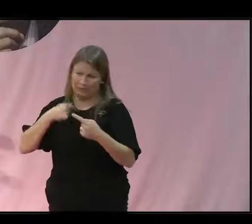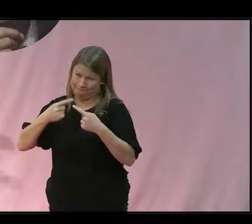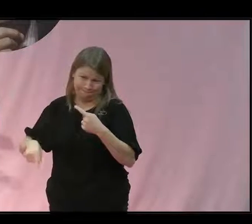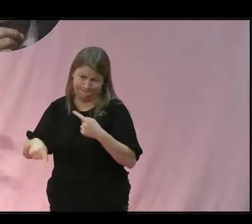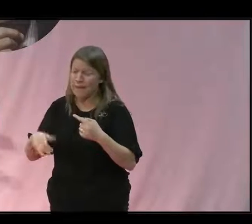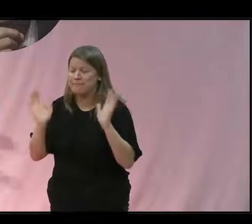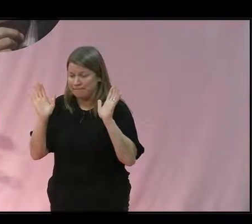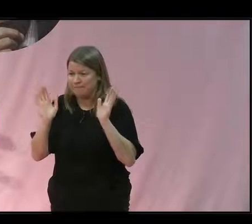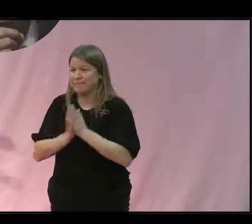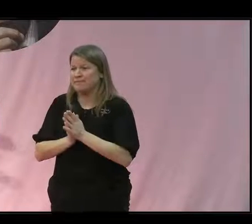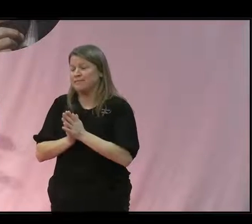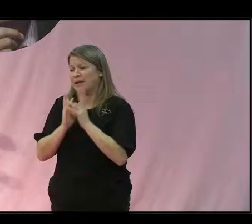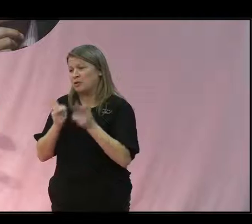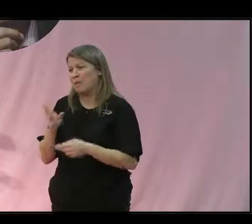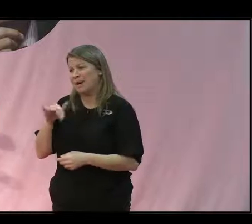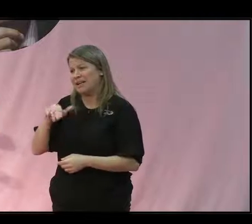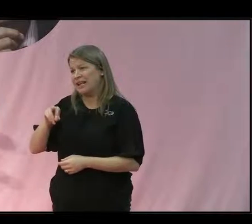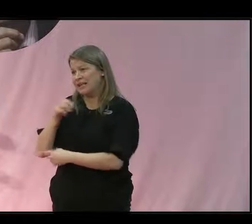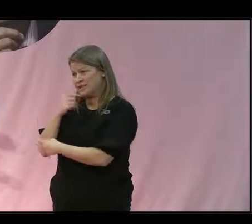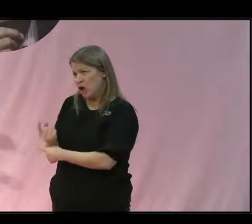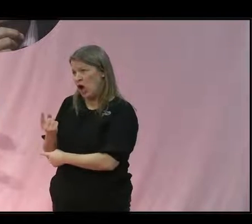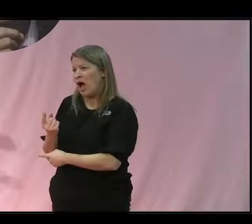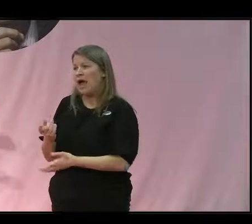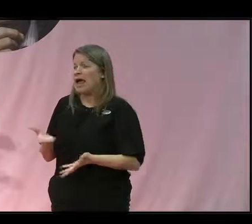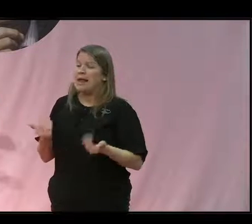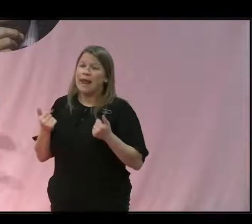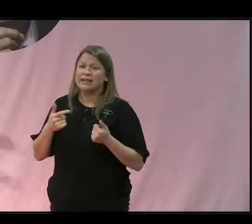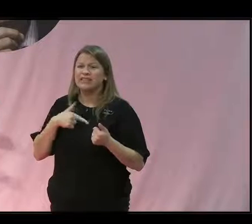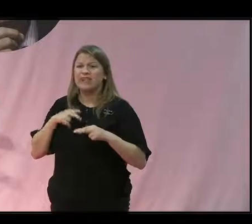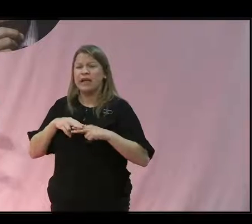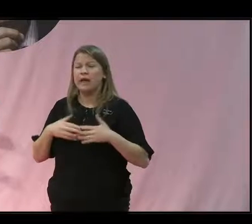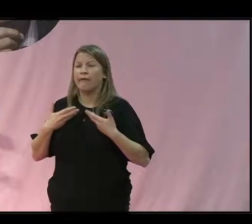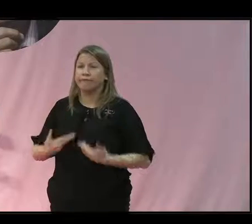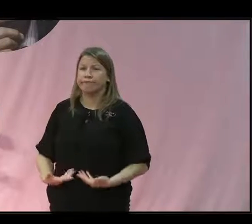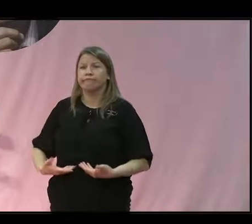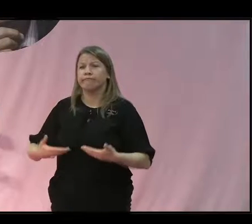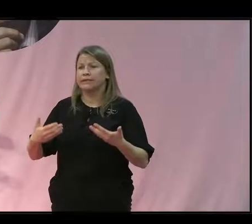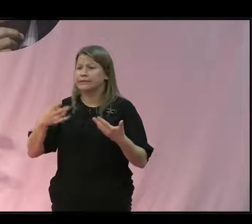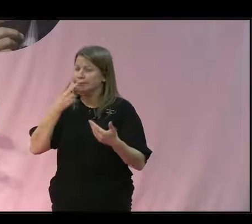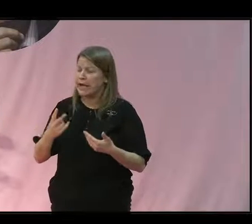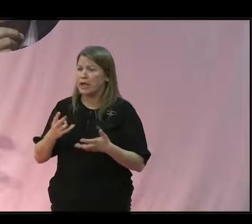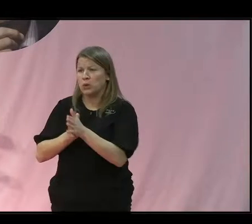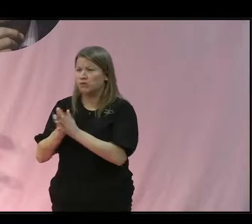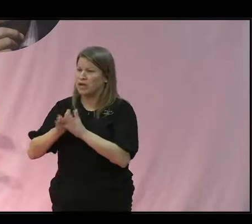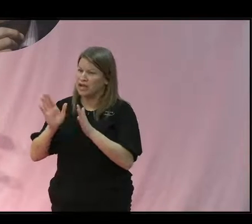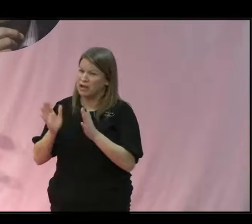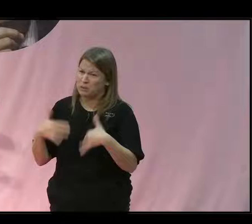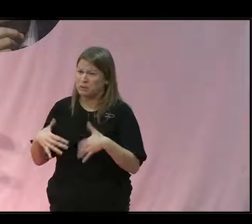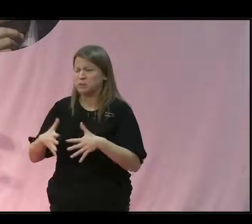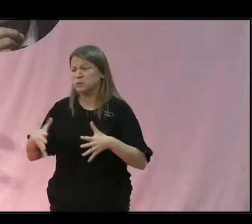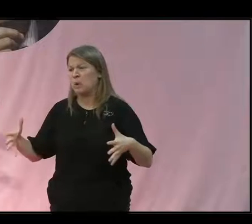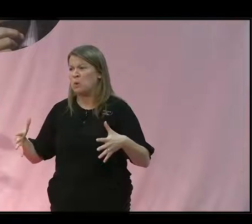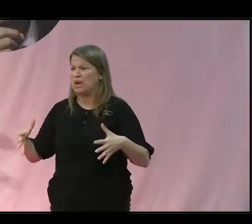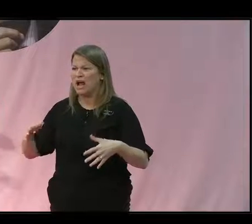är ju som Maria sa, det är lätt att man blir uppgiven när man ser på de stora utmaningarna som finns inom